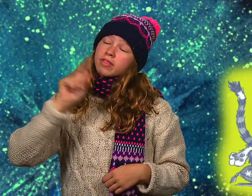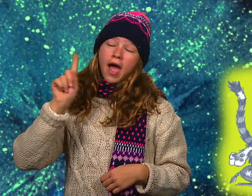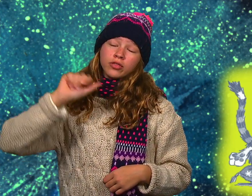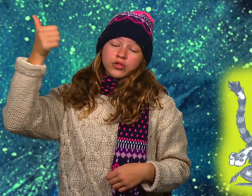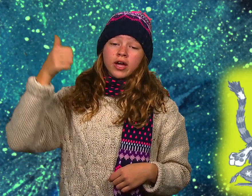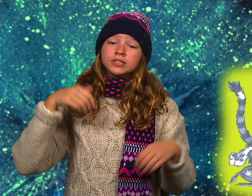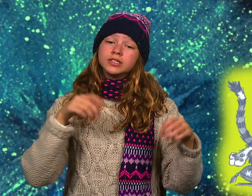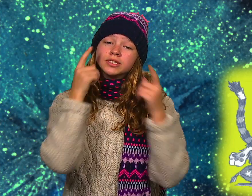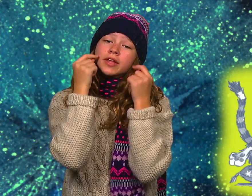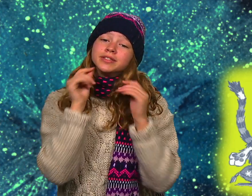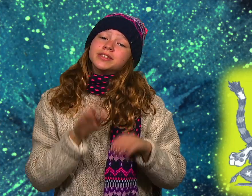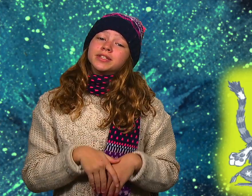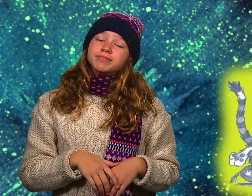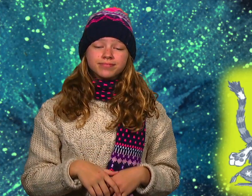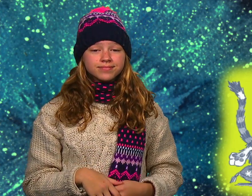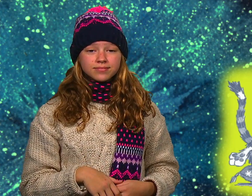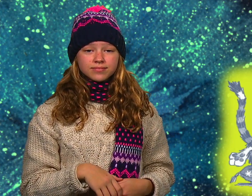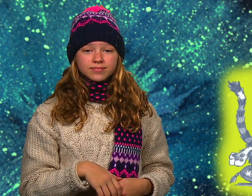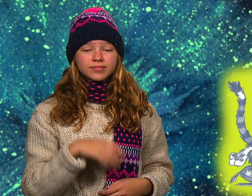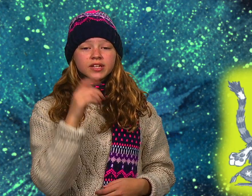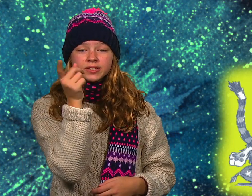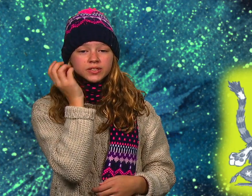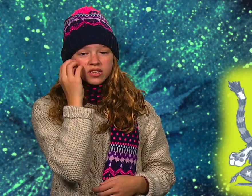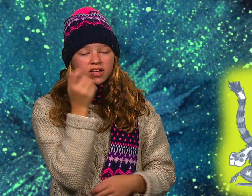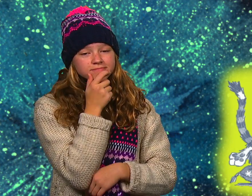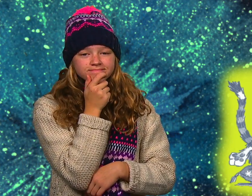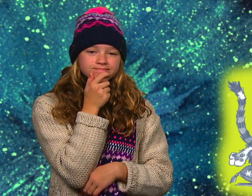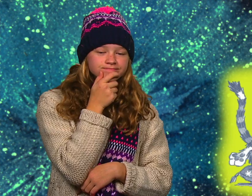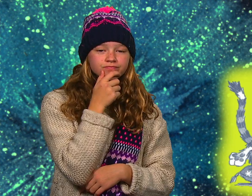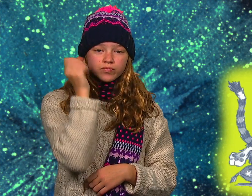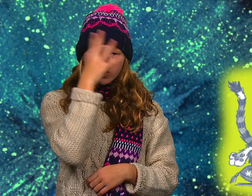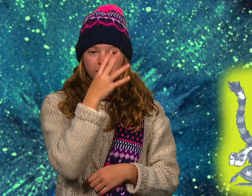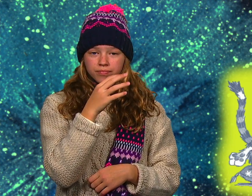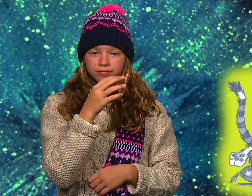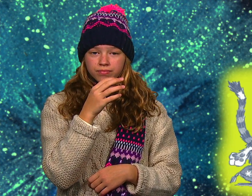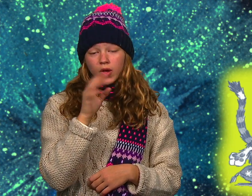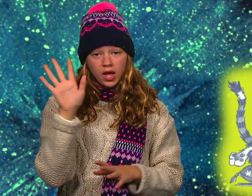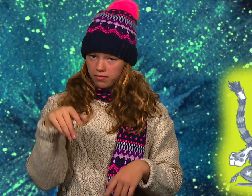Geschenke. Miau. Nein, die Katzen kriegen zuerst die Geschenke. So geht es hin und her.